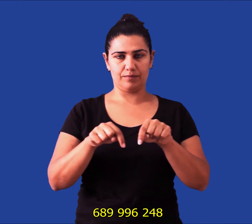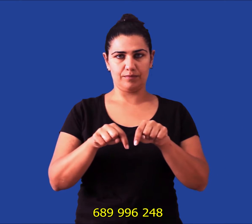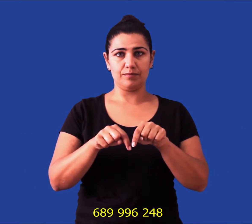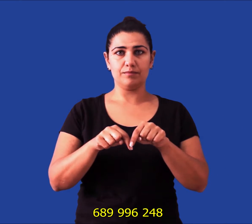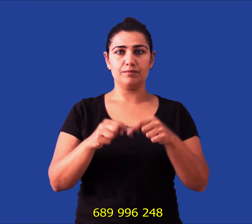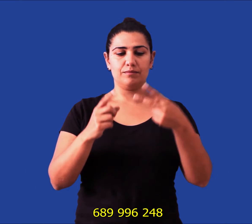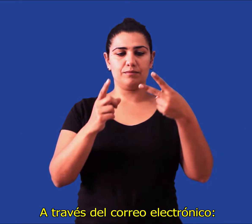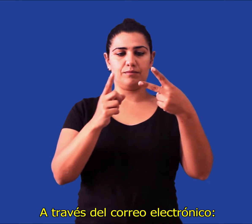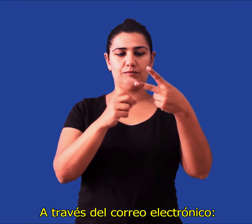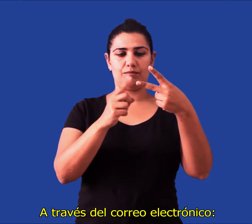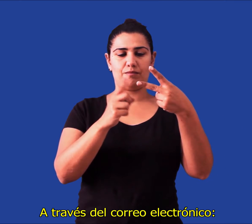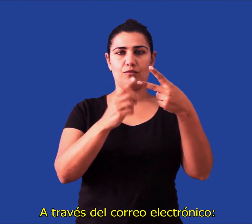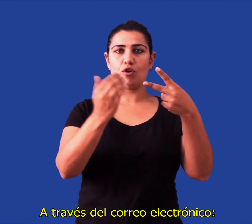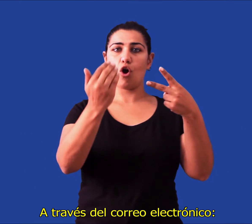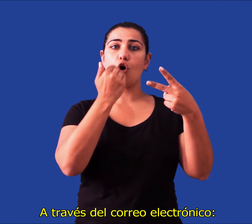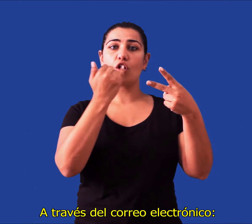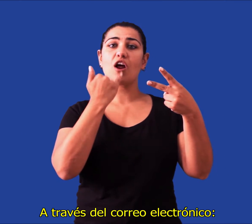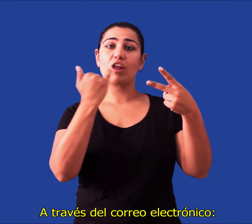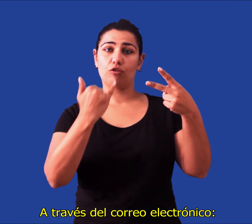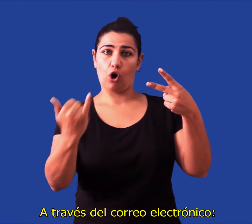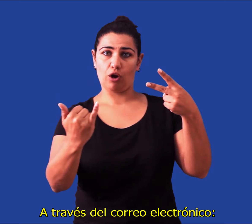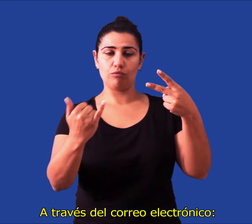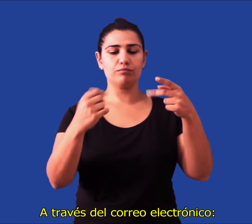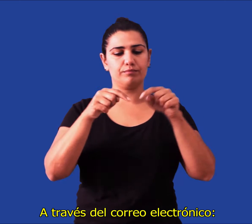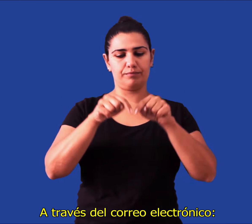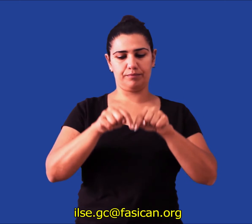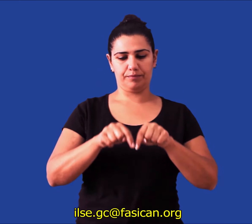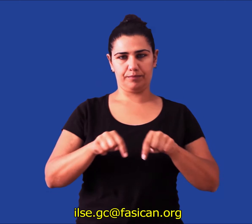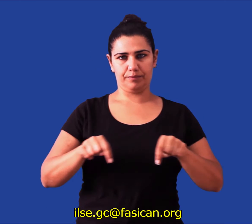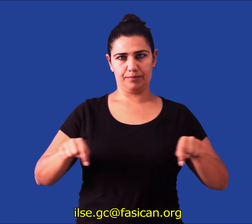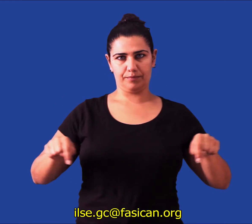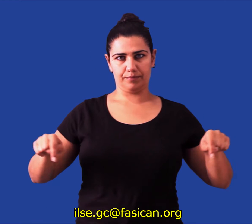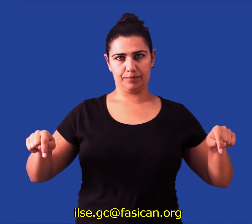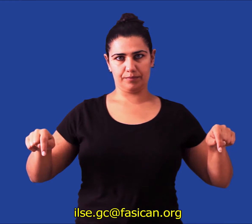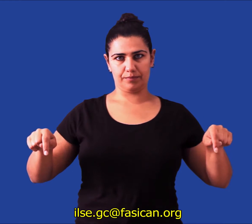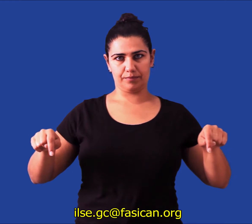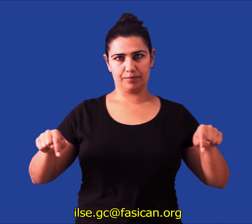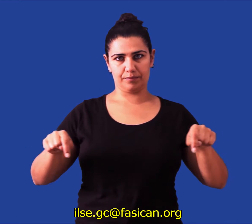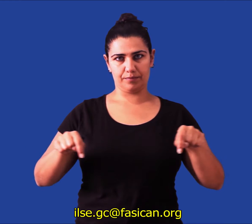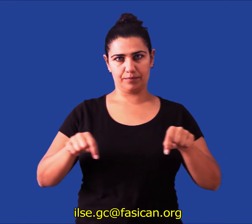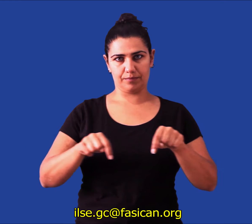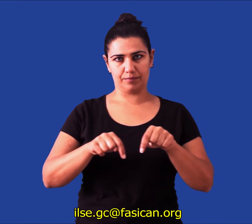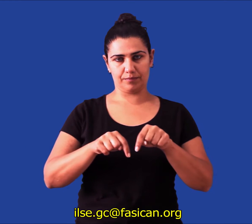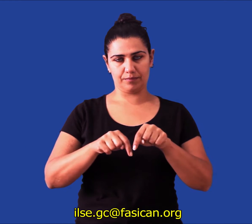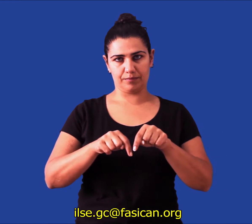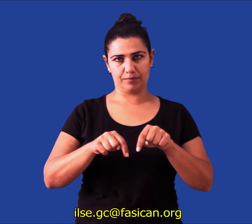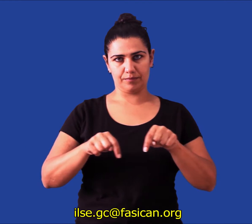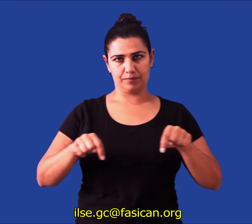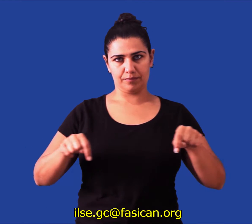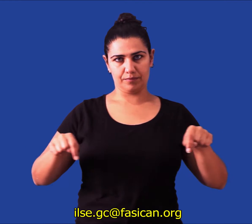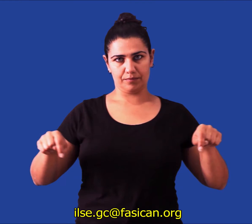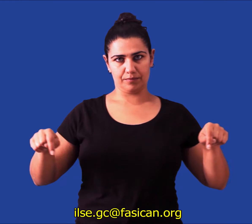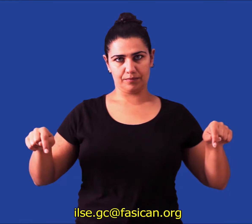a través del correo electrónico ilse.gc-fasican.org,